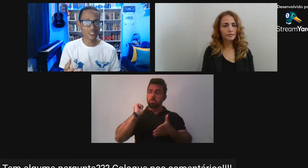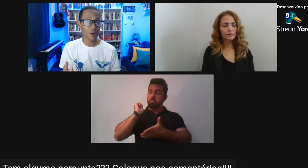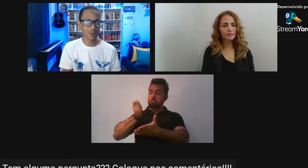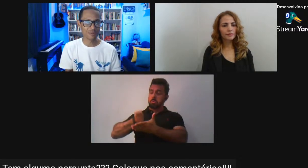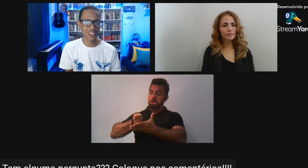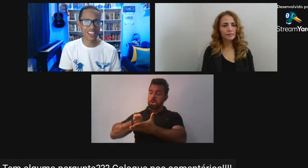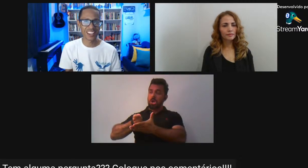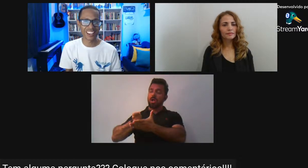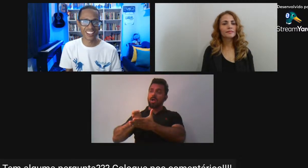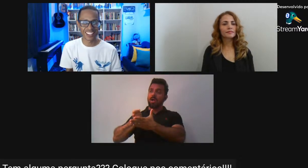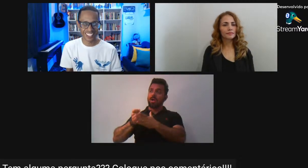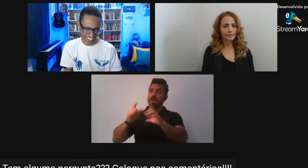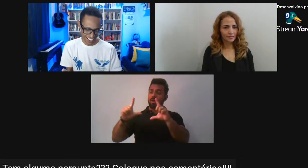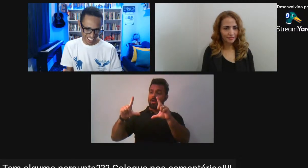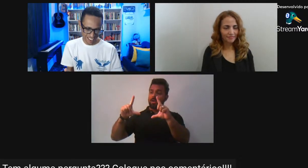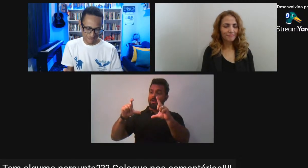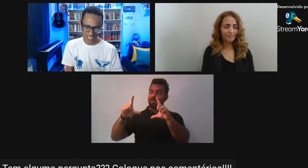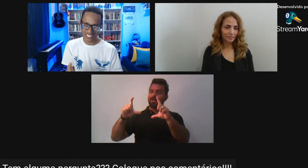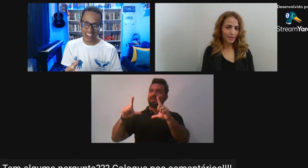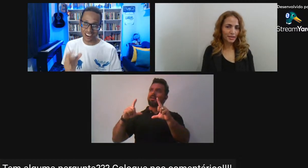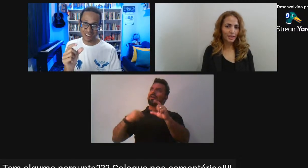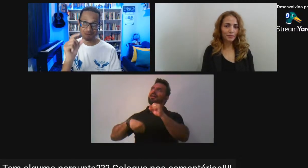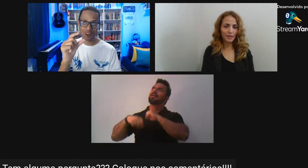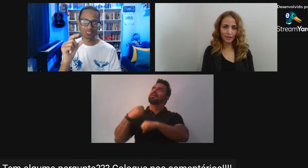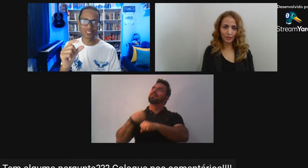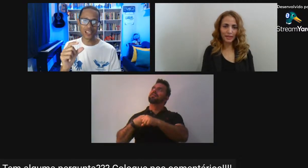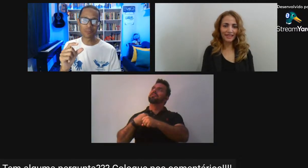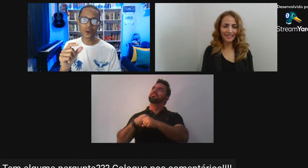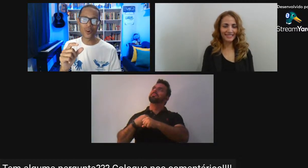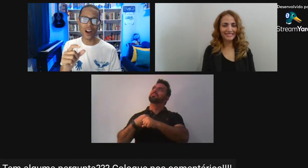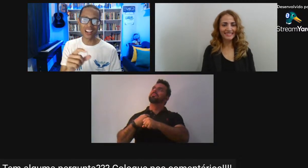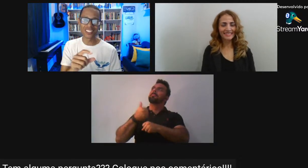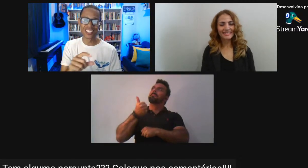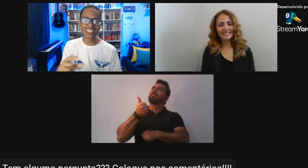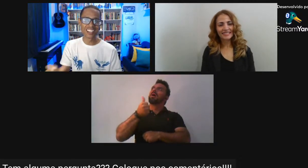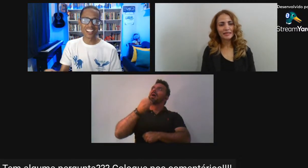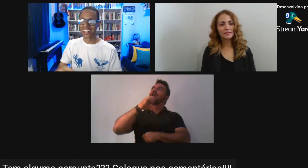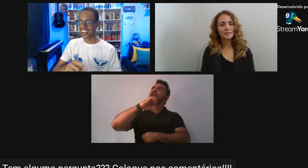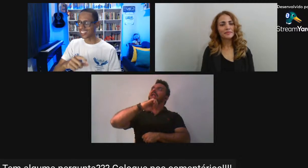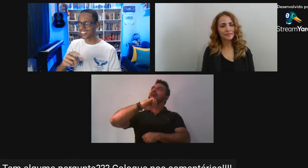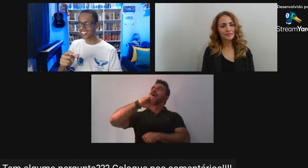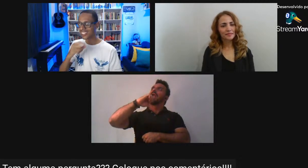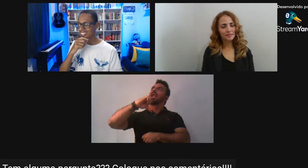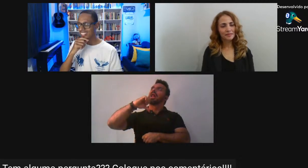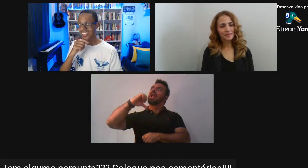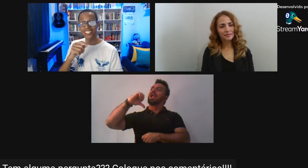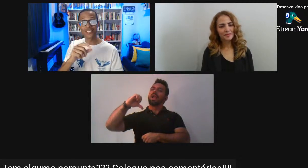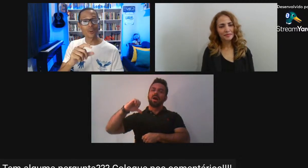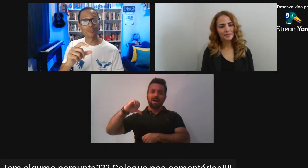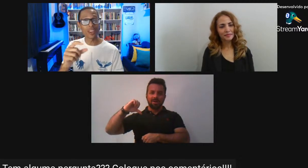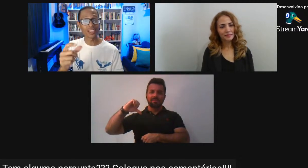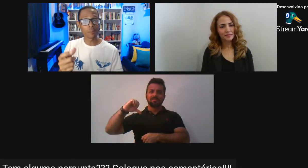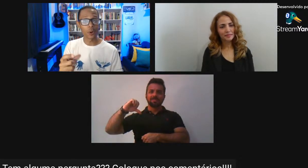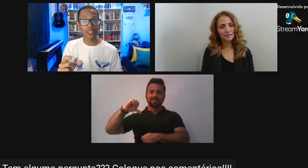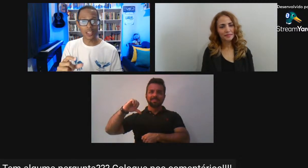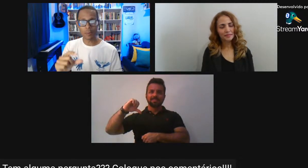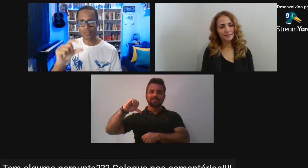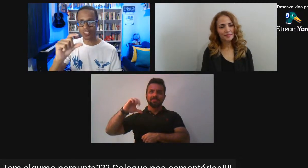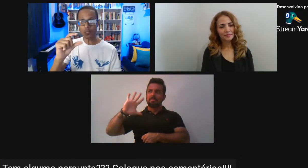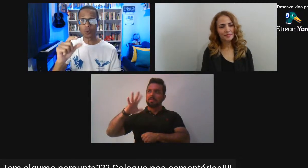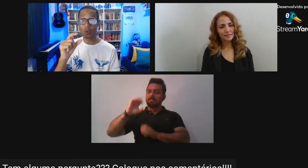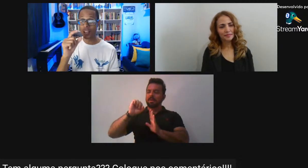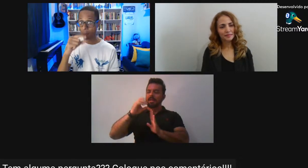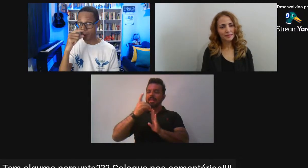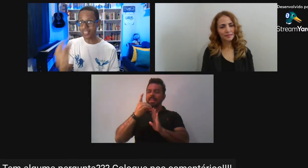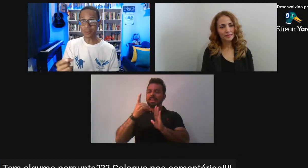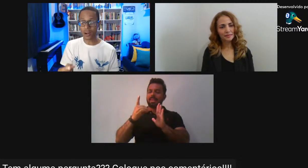99 E para tirar Uma foto Ali Na década de 90 Por exemplo